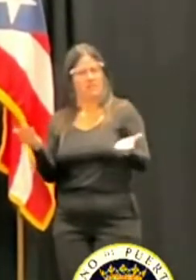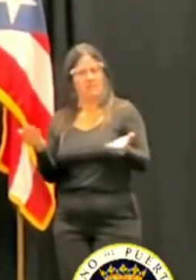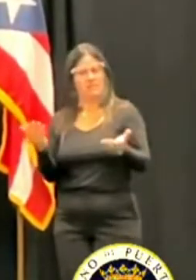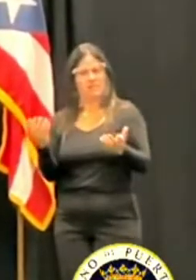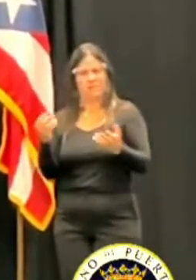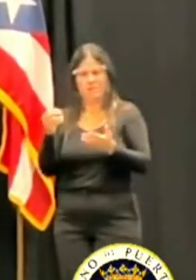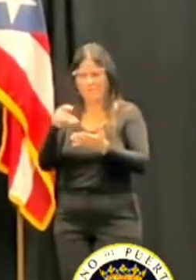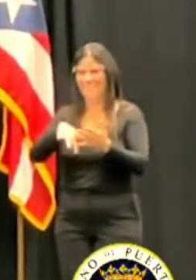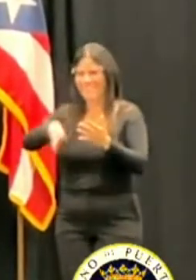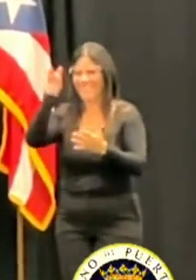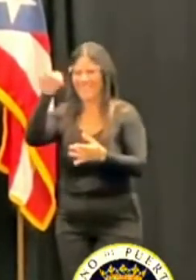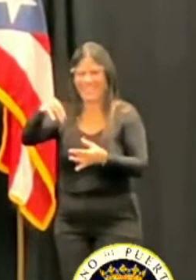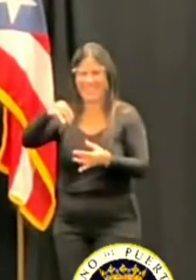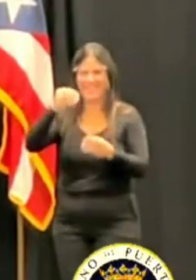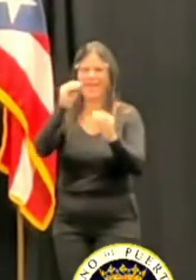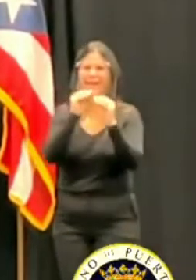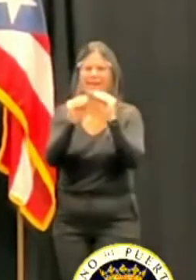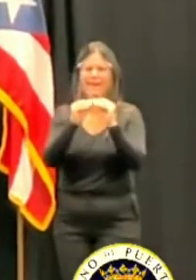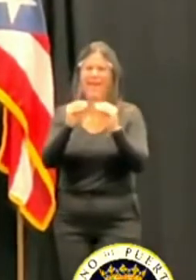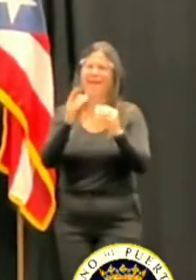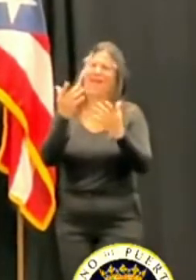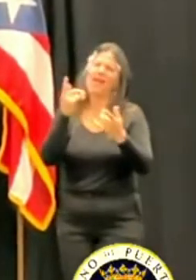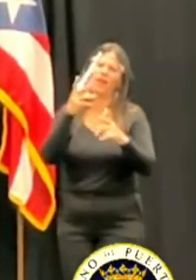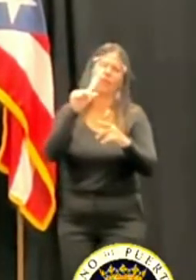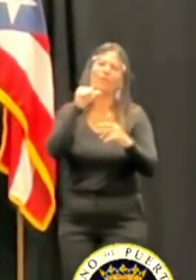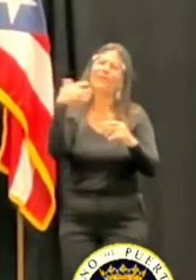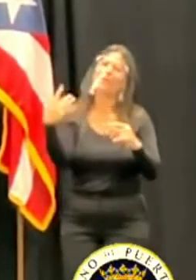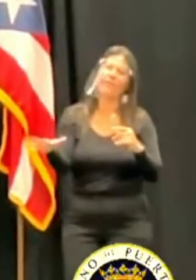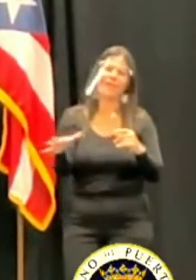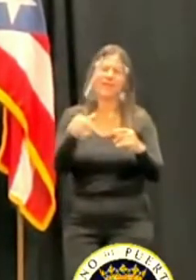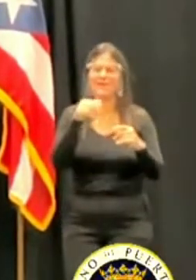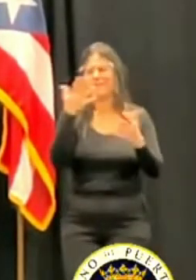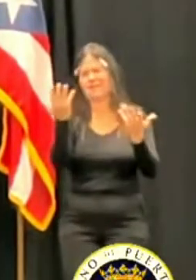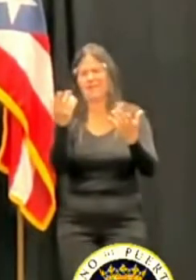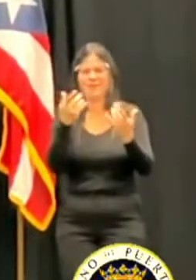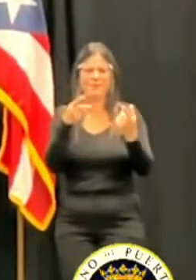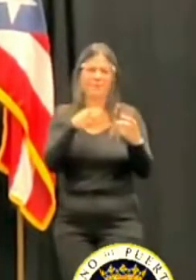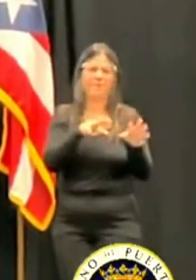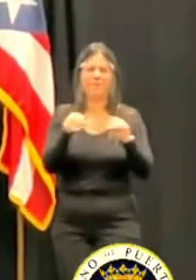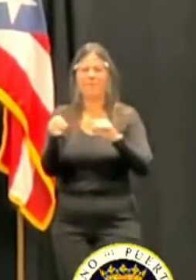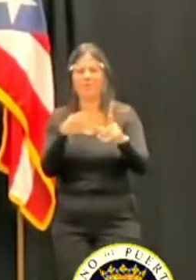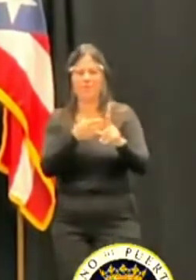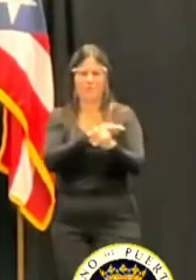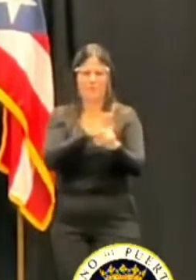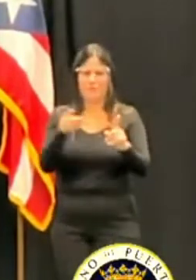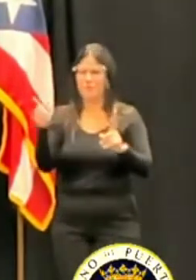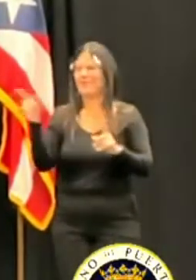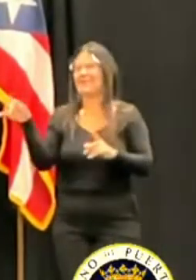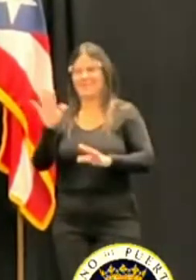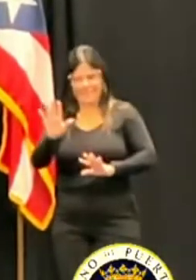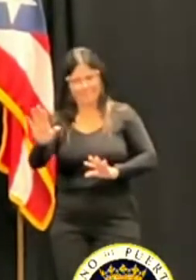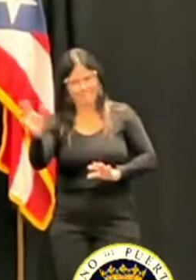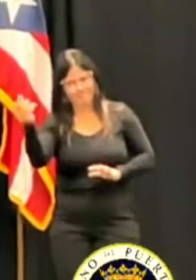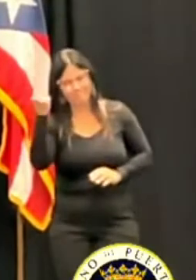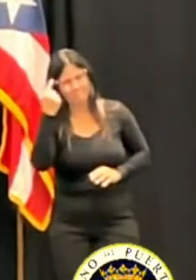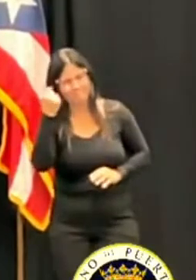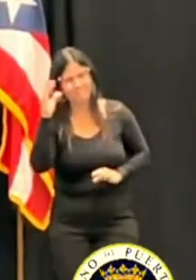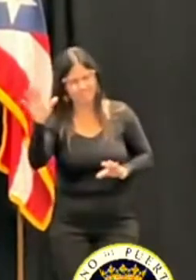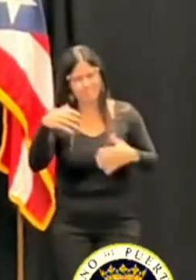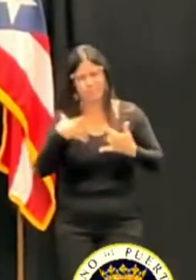hay ni forma de corregirlo porque a veces ya el alcalde ha cambiado. Entiendo. Bueno, lo primero que quiero aclarar es que